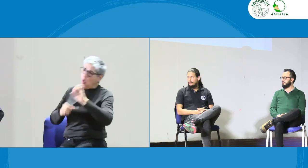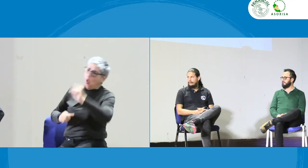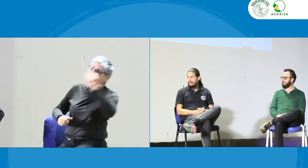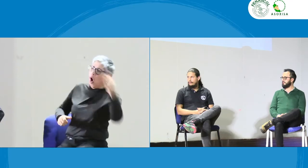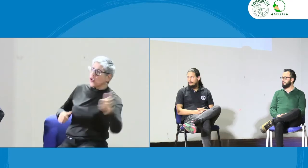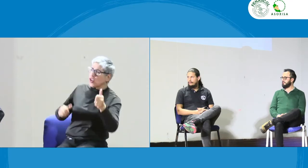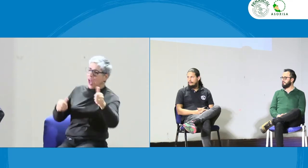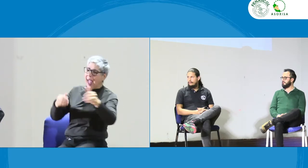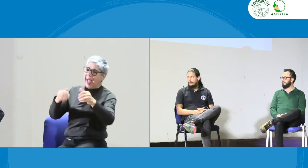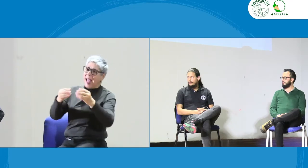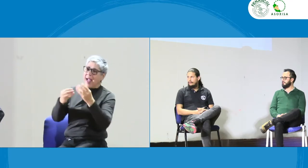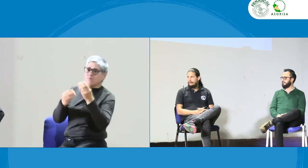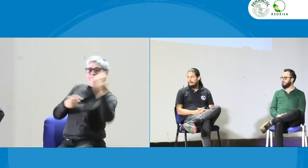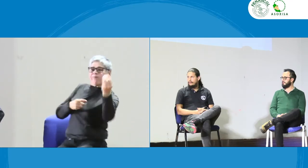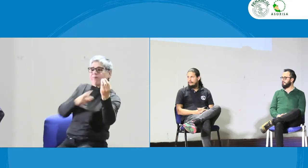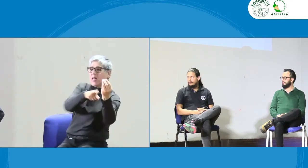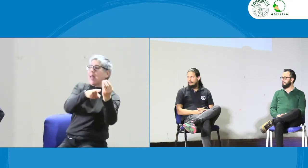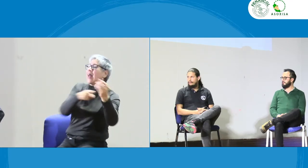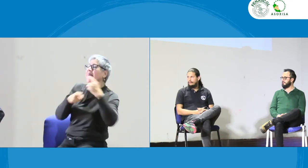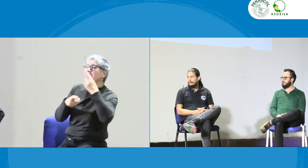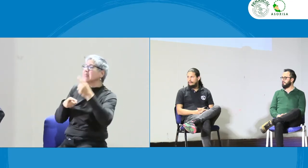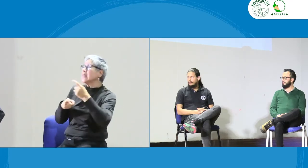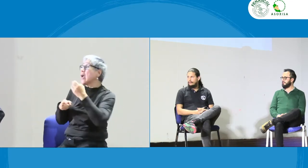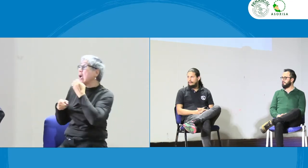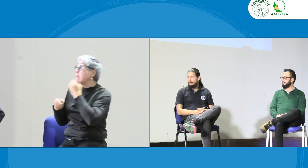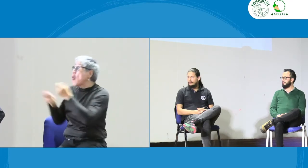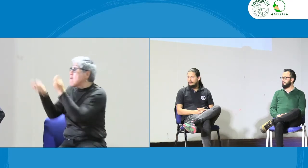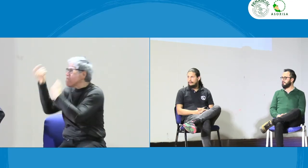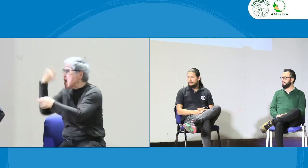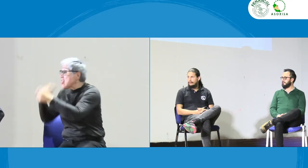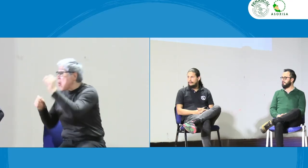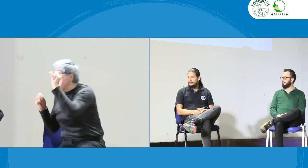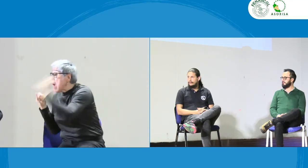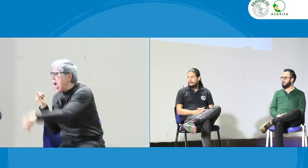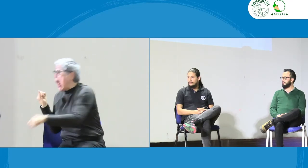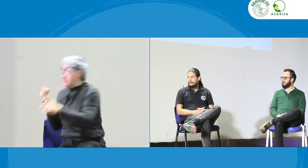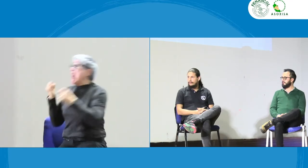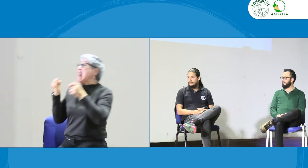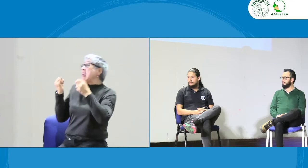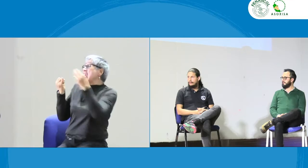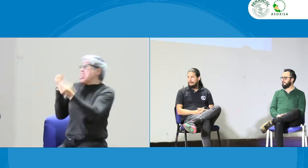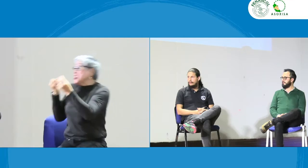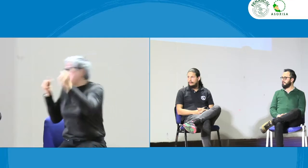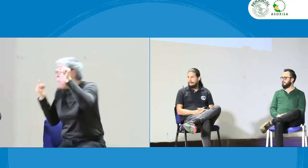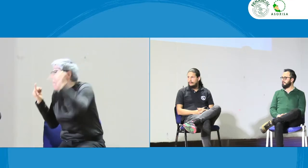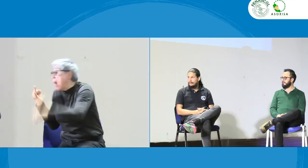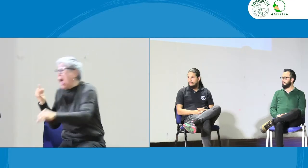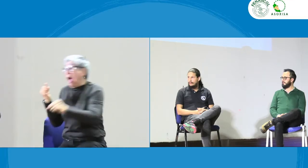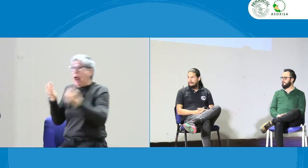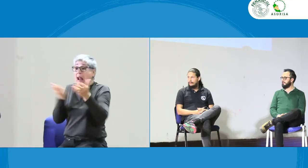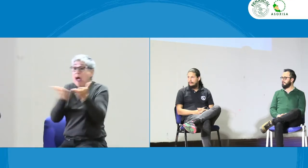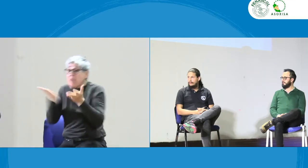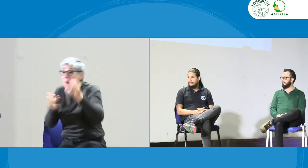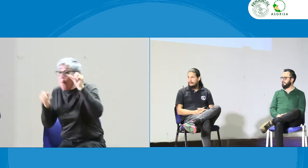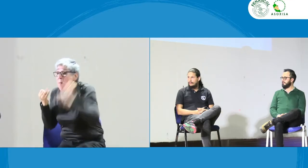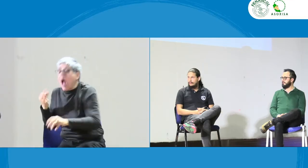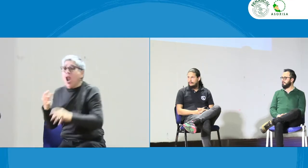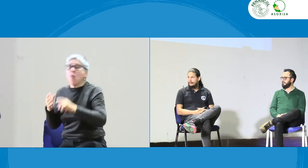Comercio y también tiene un grupo encargado de si esta entidad presta un mal